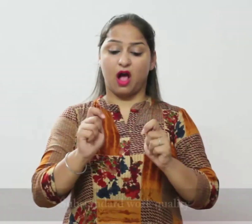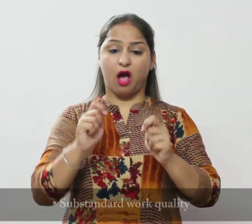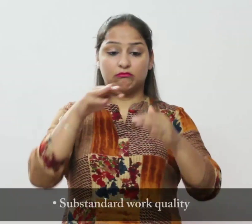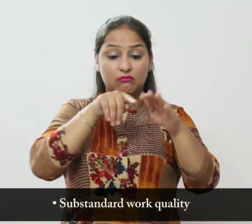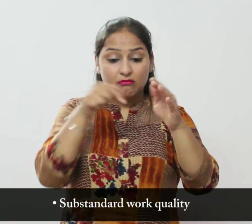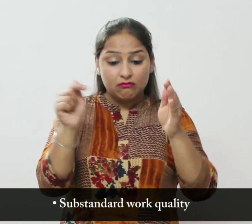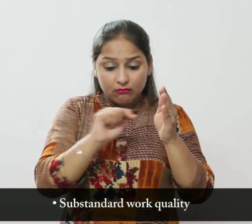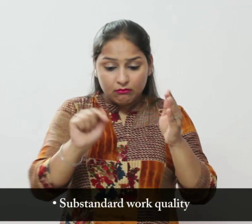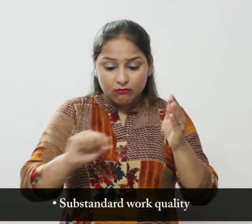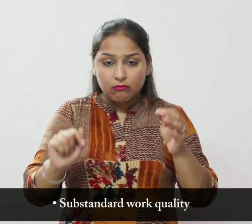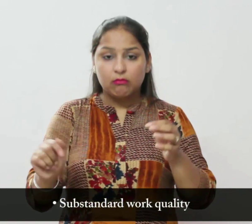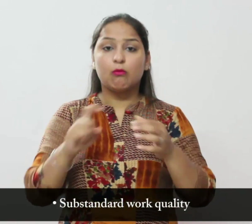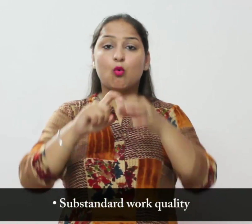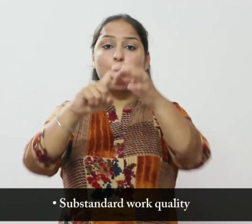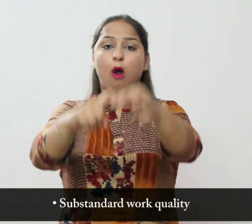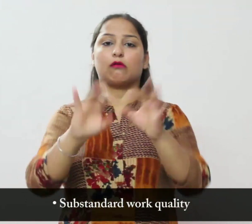घटिया काम की गुणवता